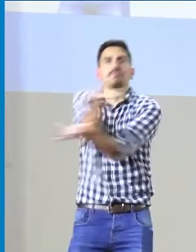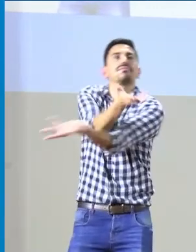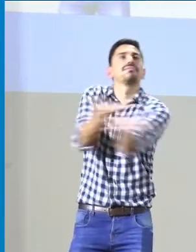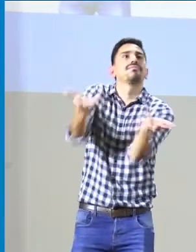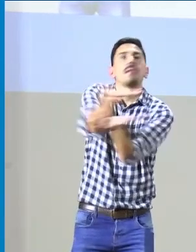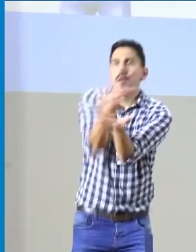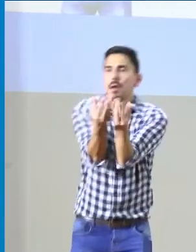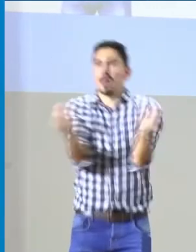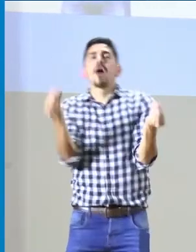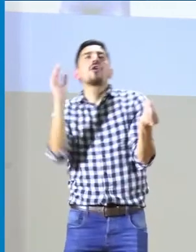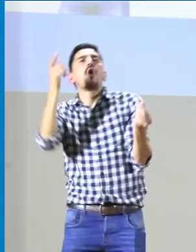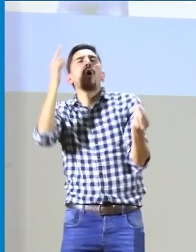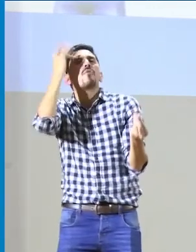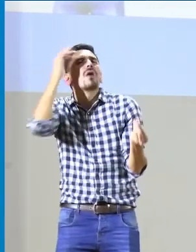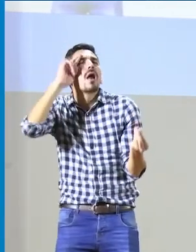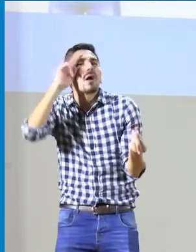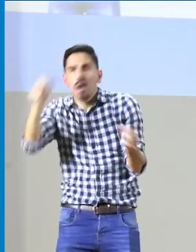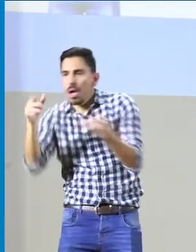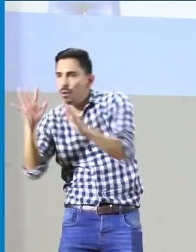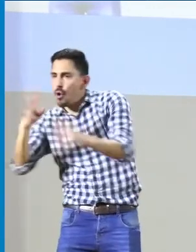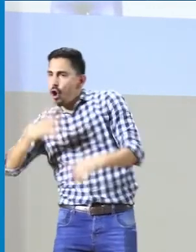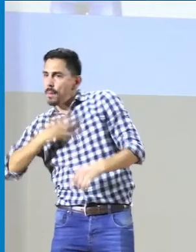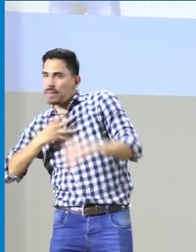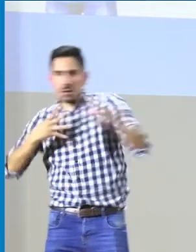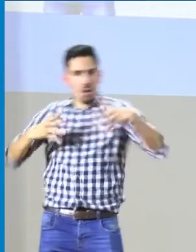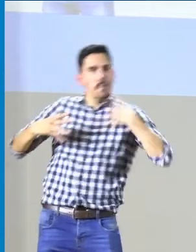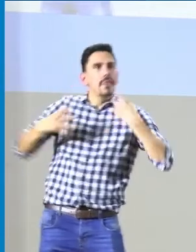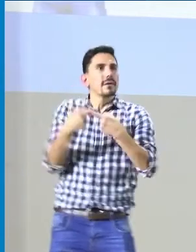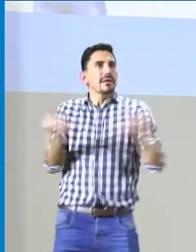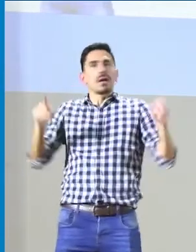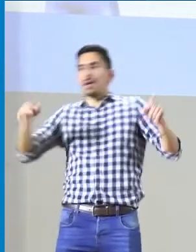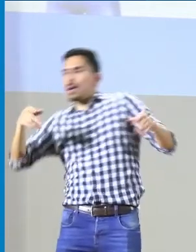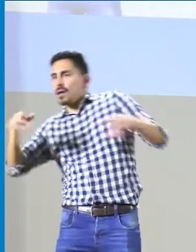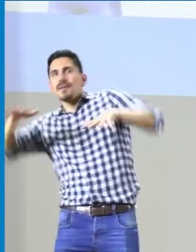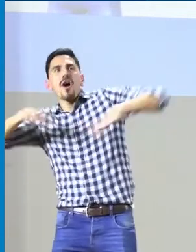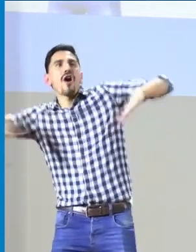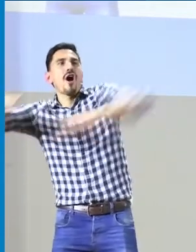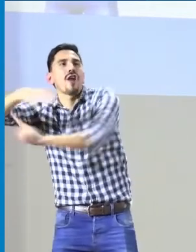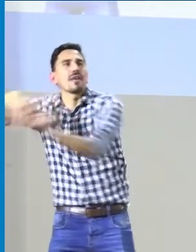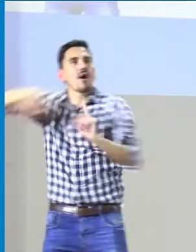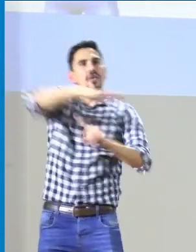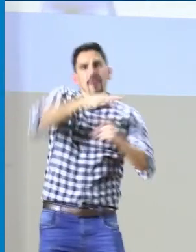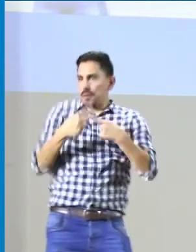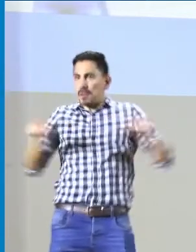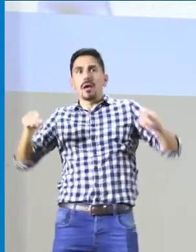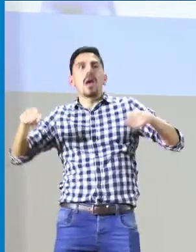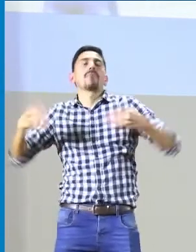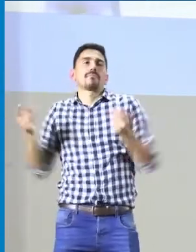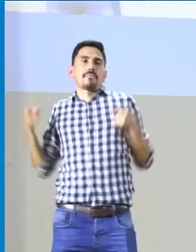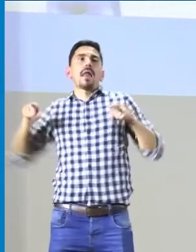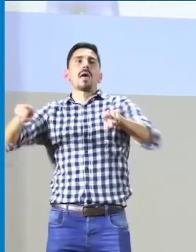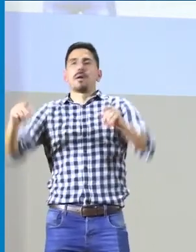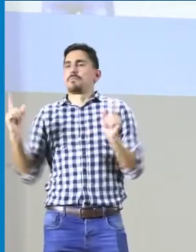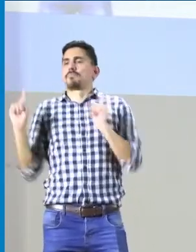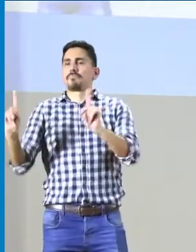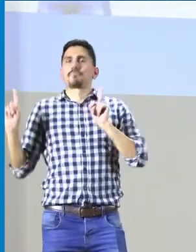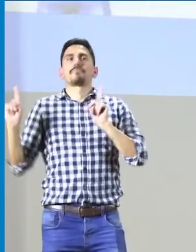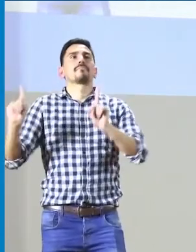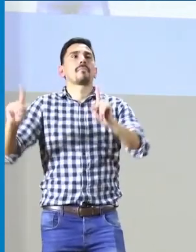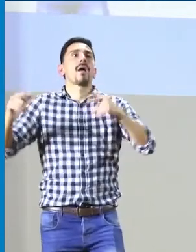para las personas sordas, y en algunos espacios están incluidos de acuerdo pues a las competencias y de acuerdo pues a los contextos,